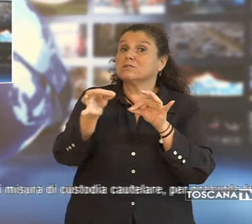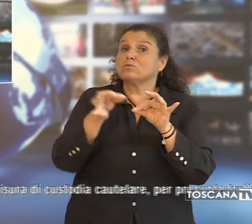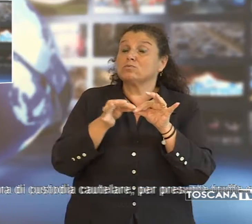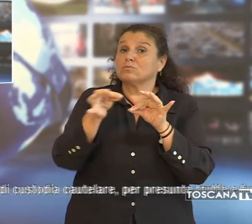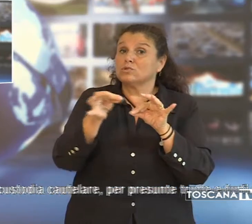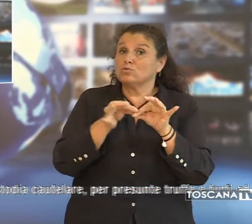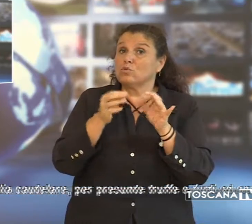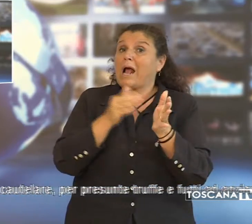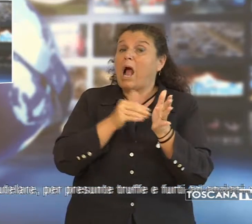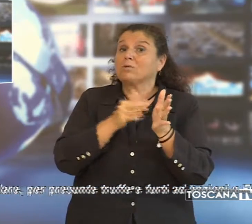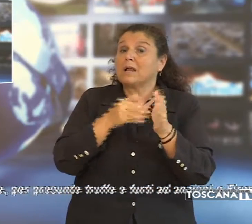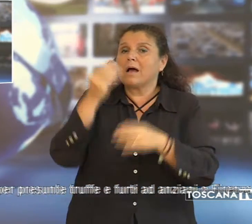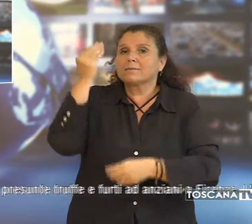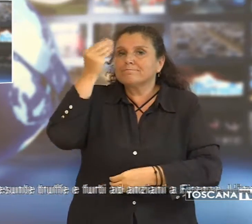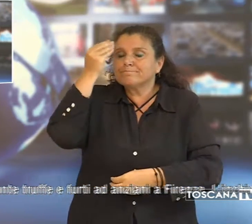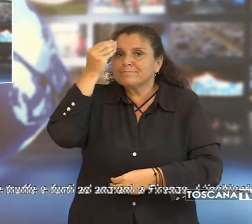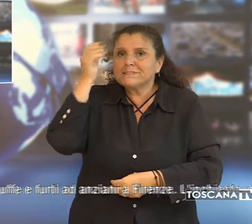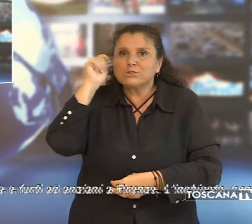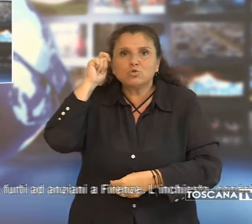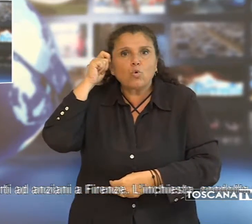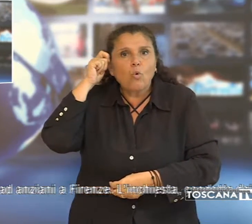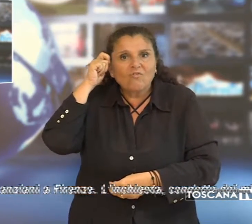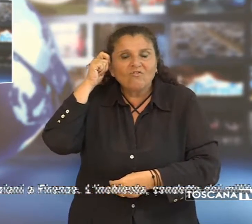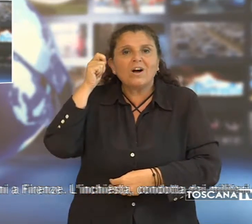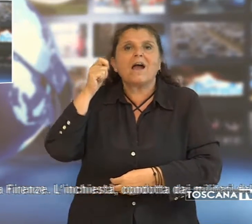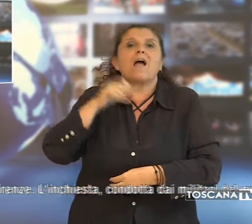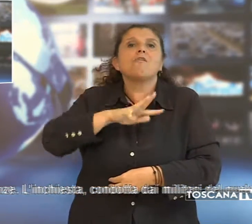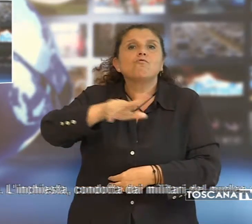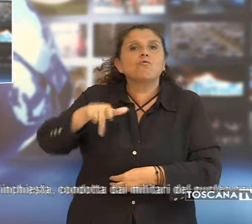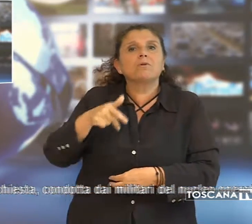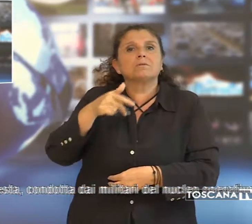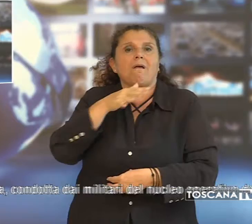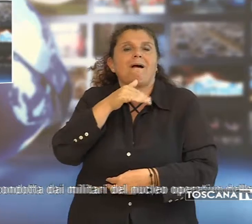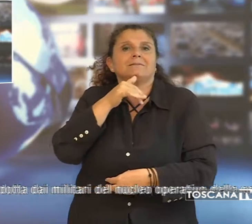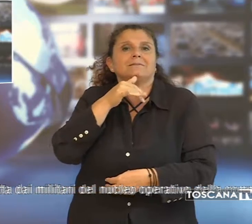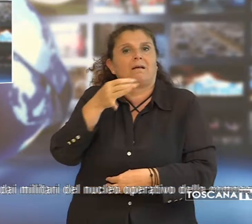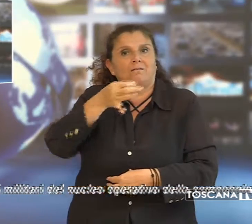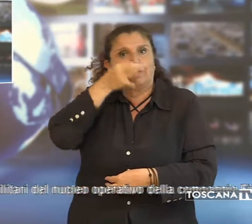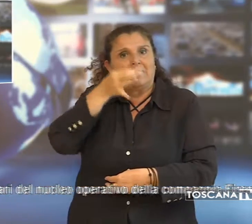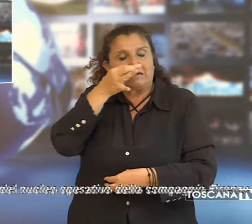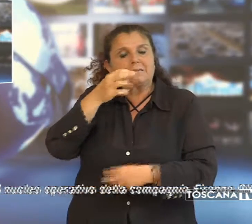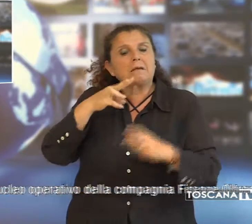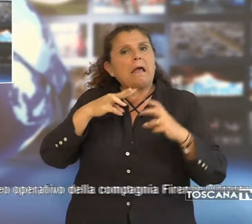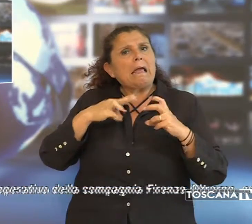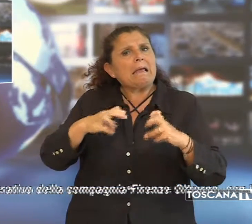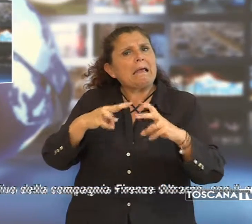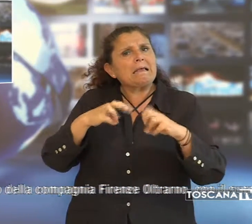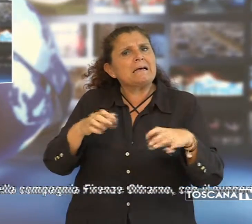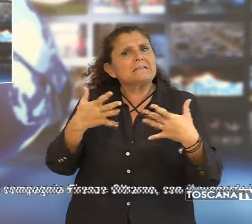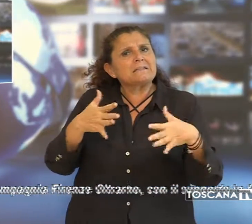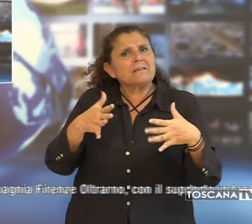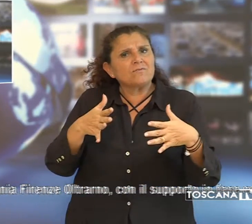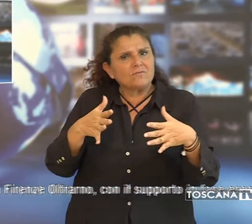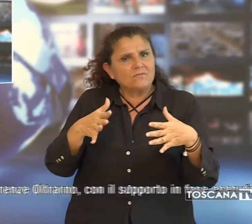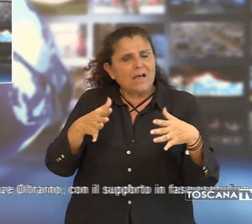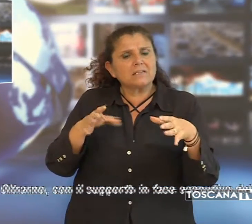cautelare per presunte truffe e furti ad anziani a Firenze. L'inchiesta, condotta dai militari